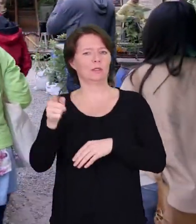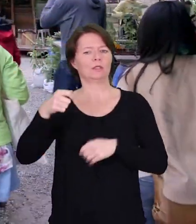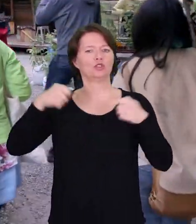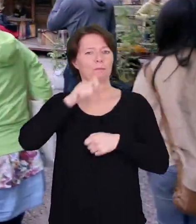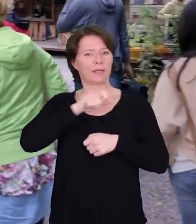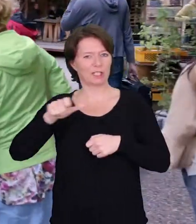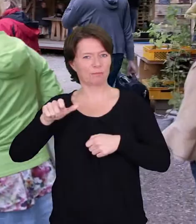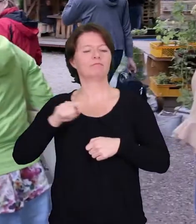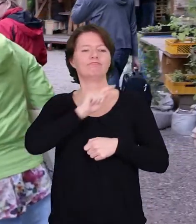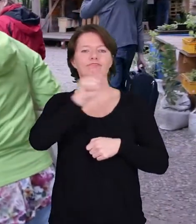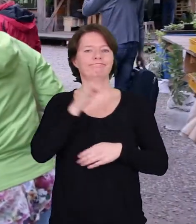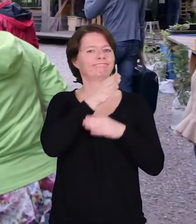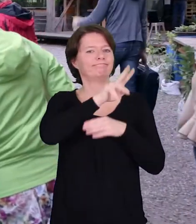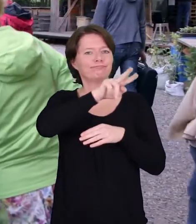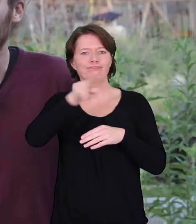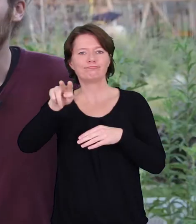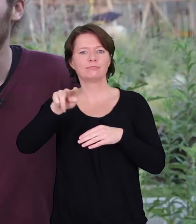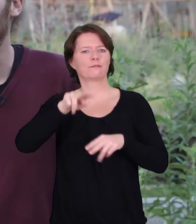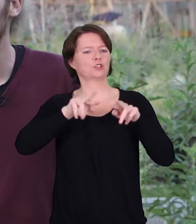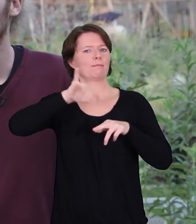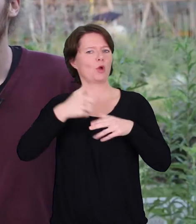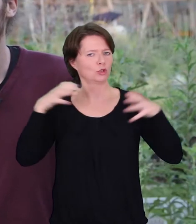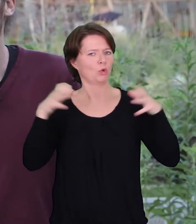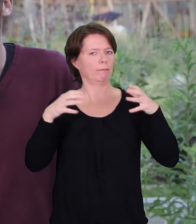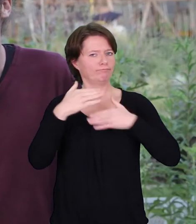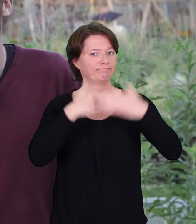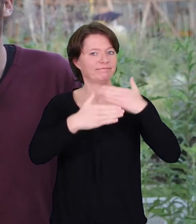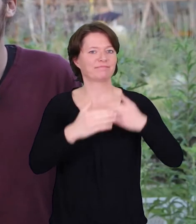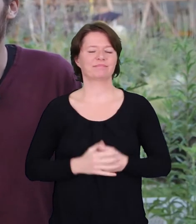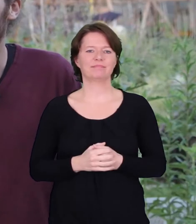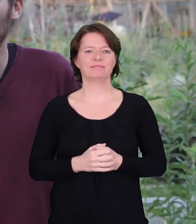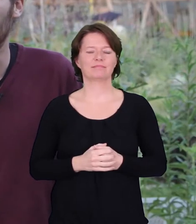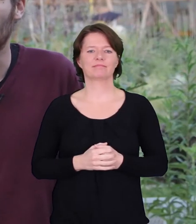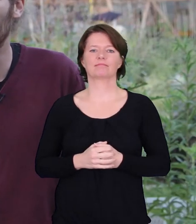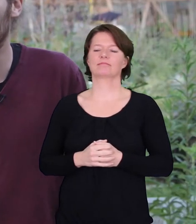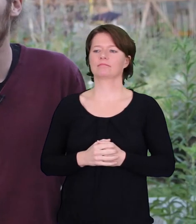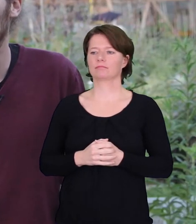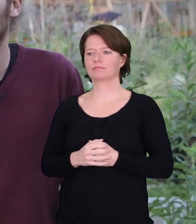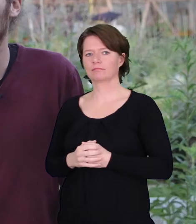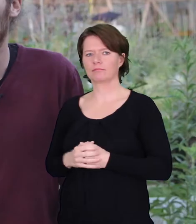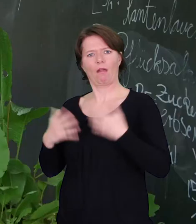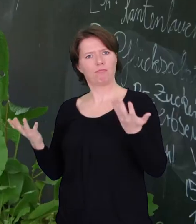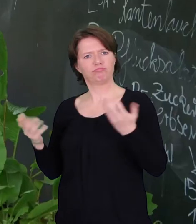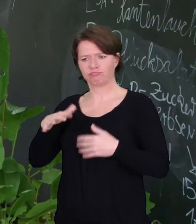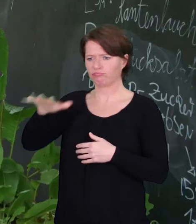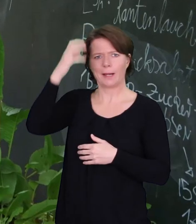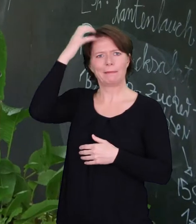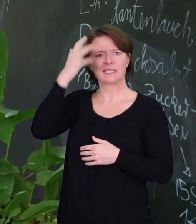führen gemeinsame Projekte durch. Was ich sehr beeindruckend finde, das liegt aber natürlich auch einfach in der Größe des Prinzessin Gärten. Man hat das Gefühl, alle Leute